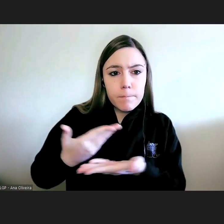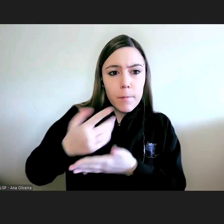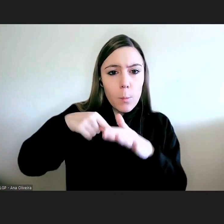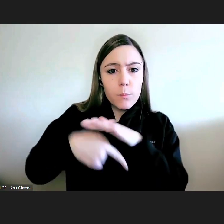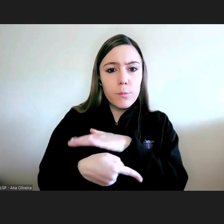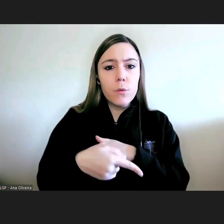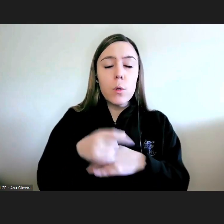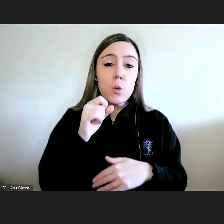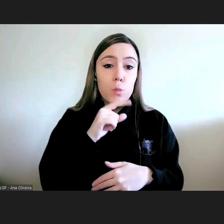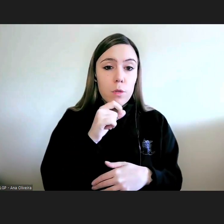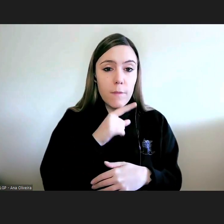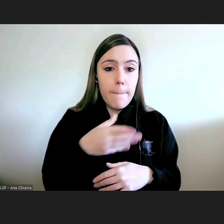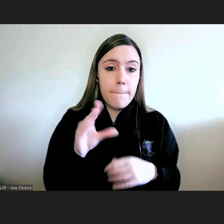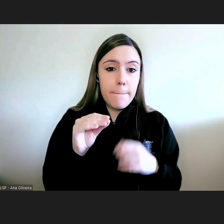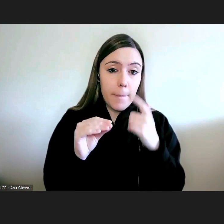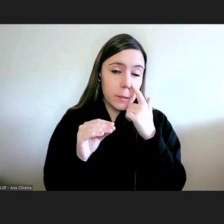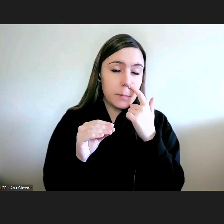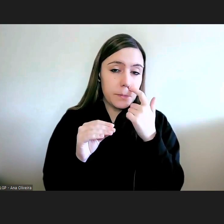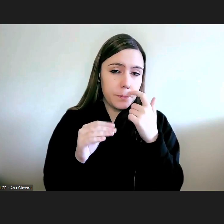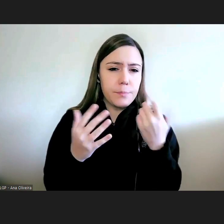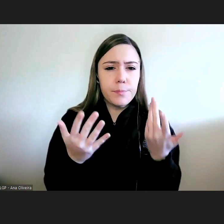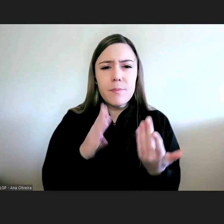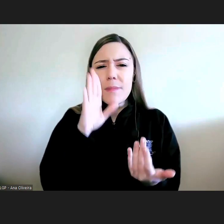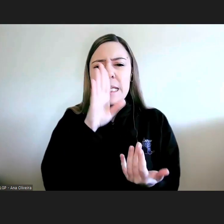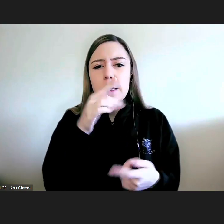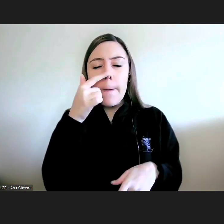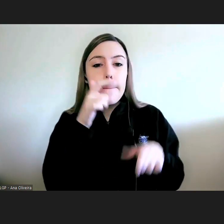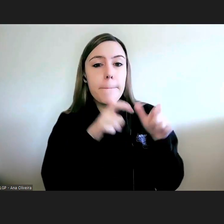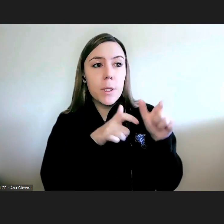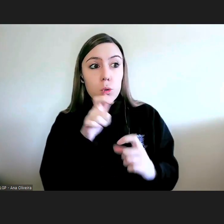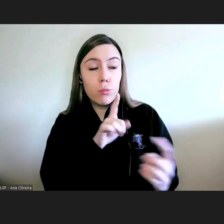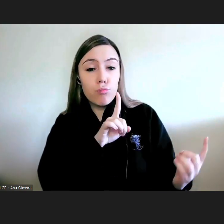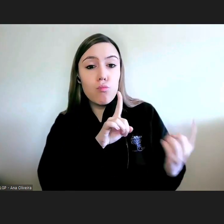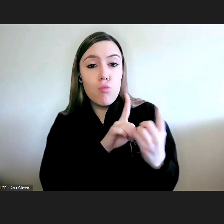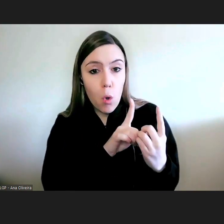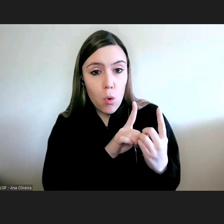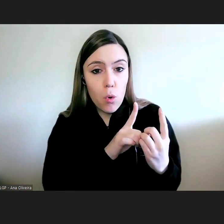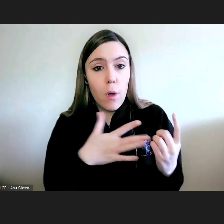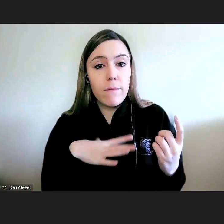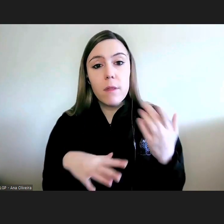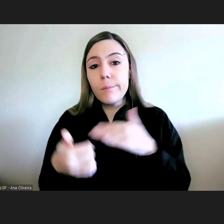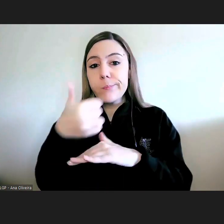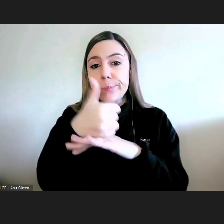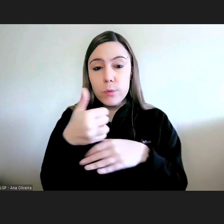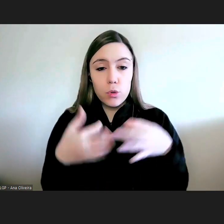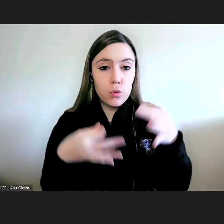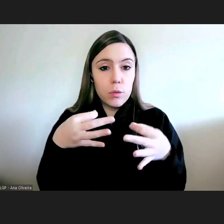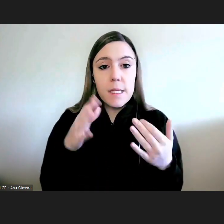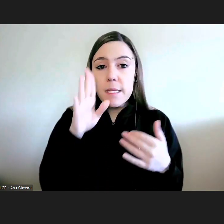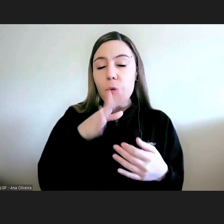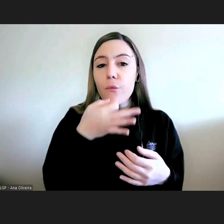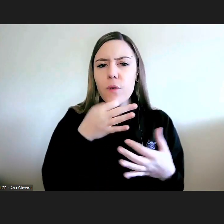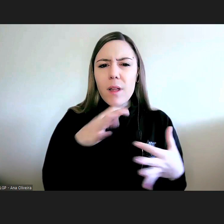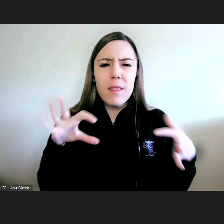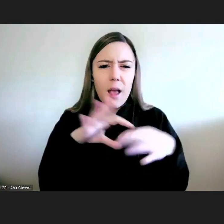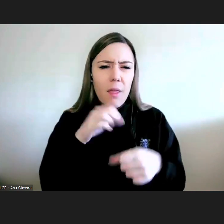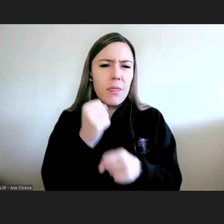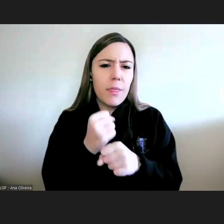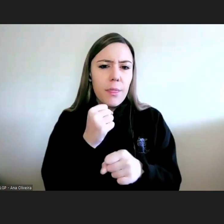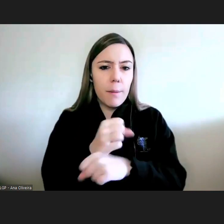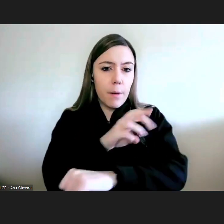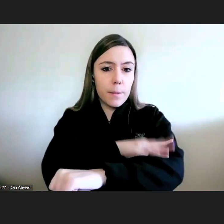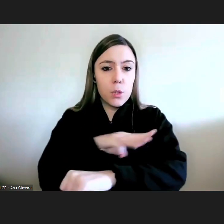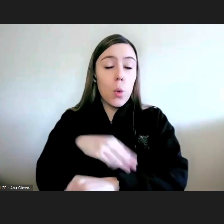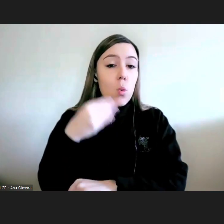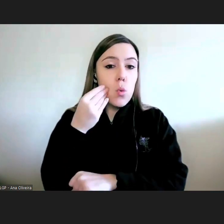possível ou seja se há quem se dirige ao provedor fazendo referência à atuação da administração o